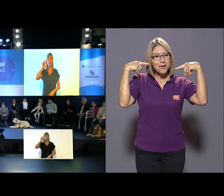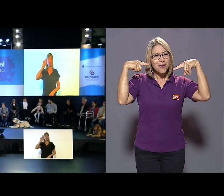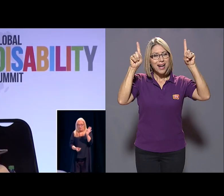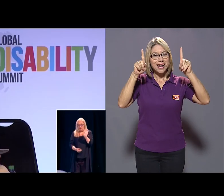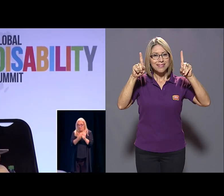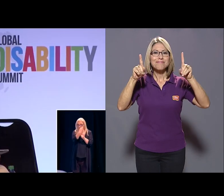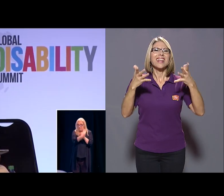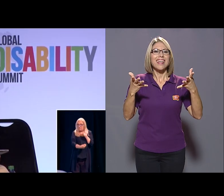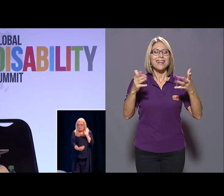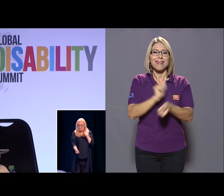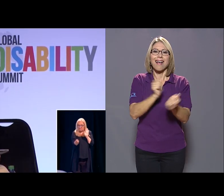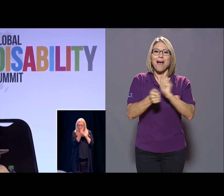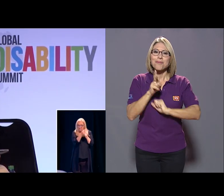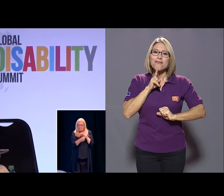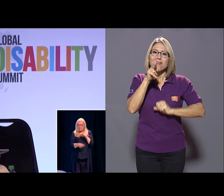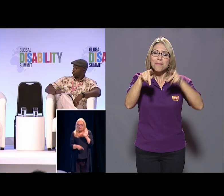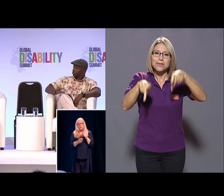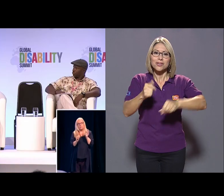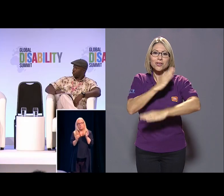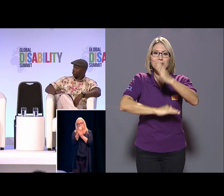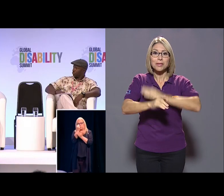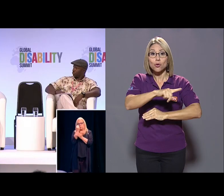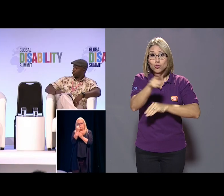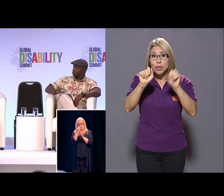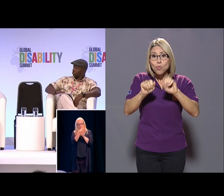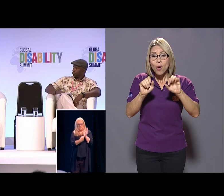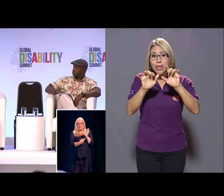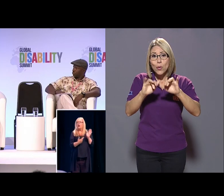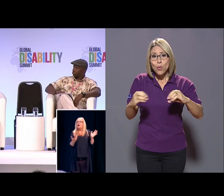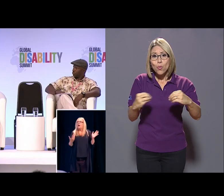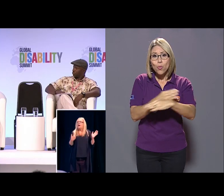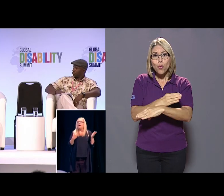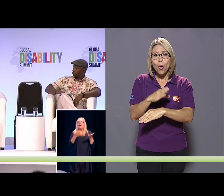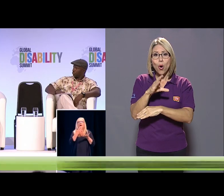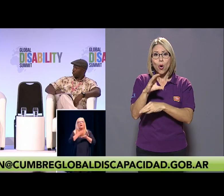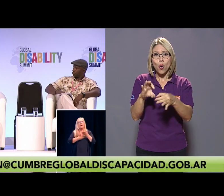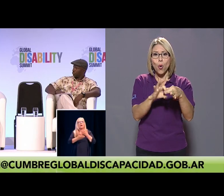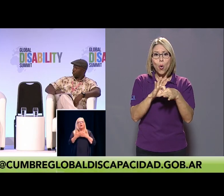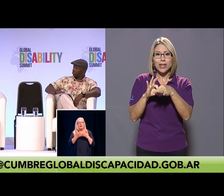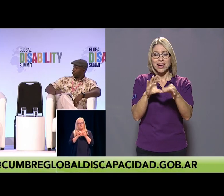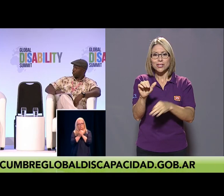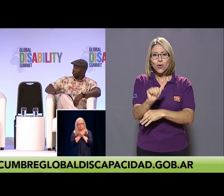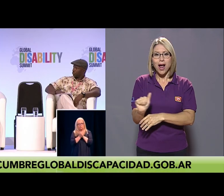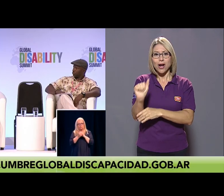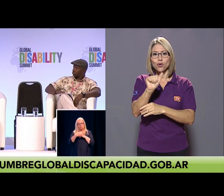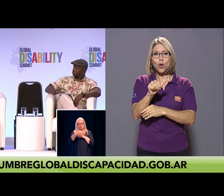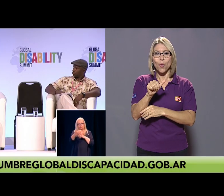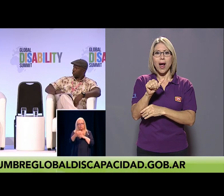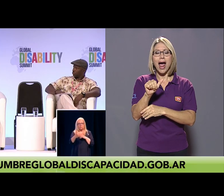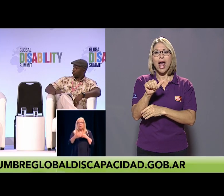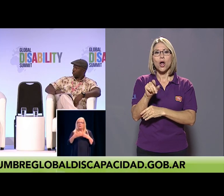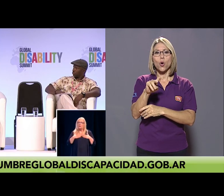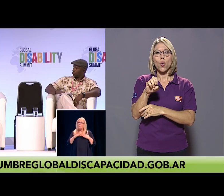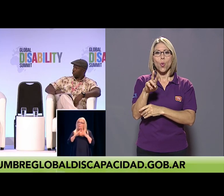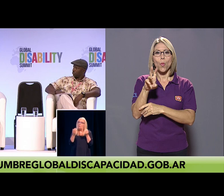las personas con discapacidad. Usted puede comunicarse al correo electrónico coordinación arroba